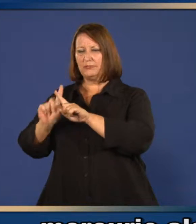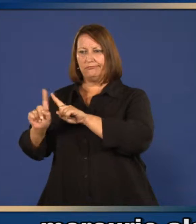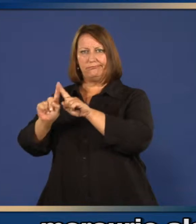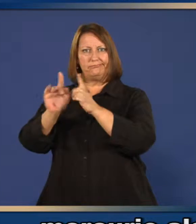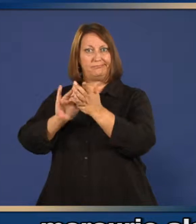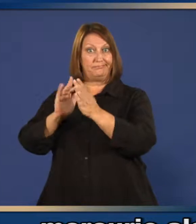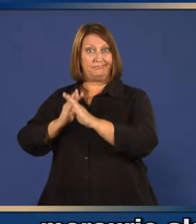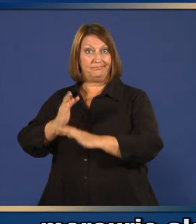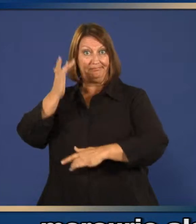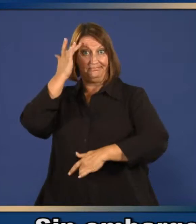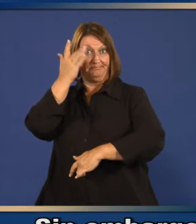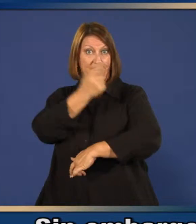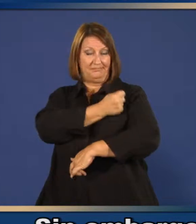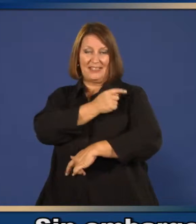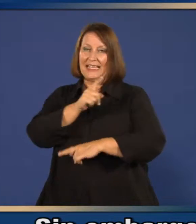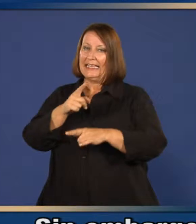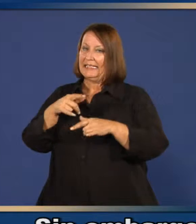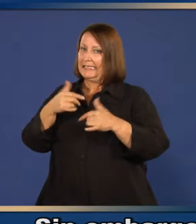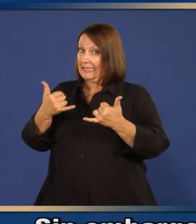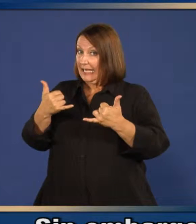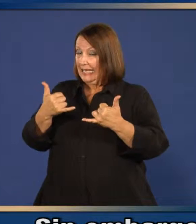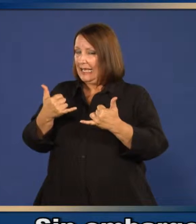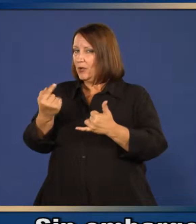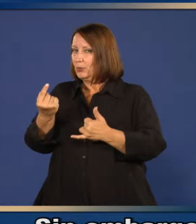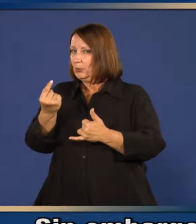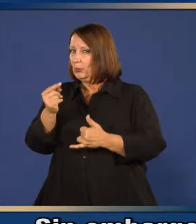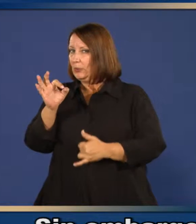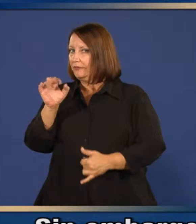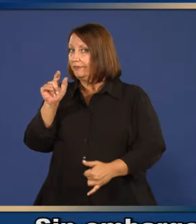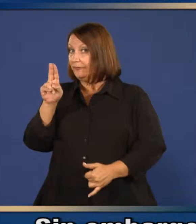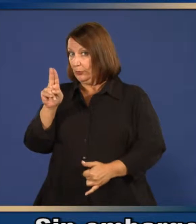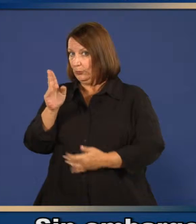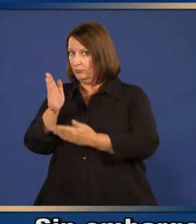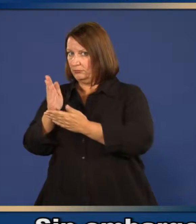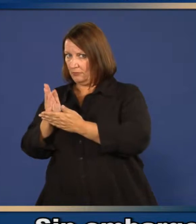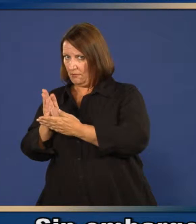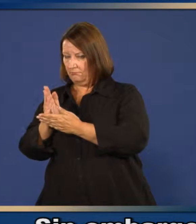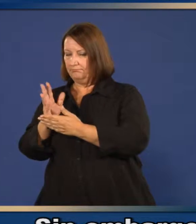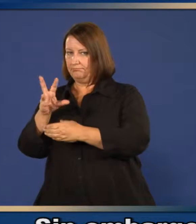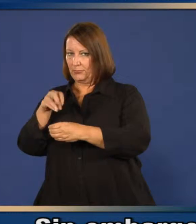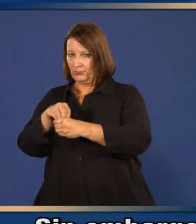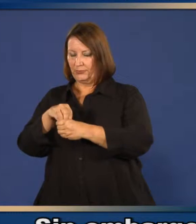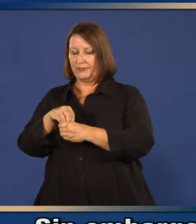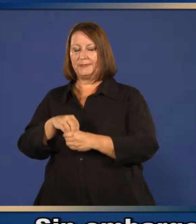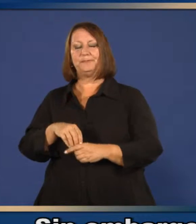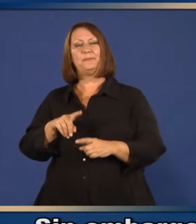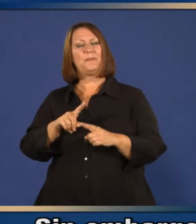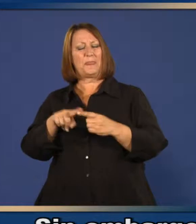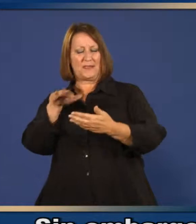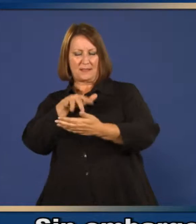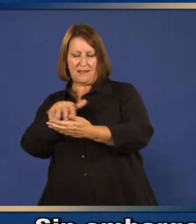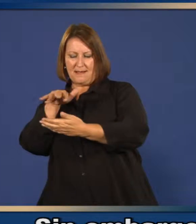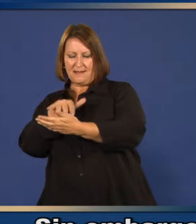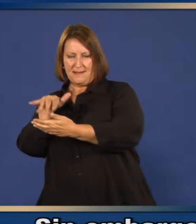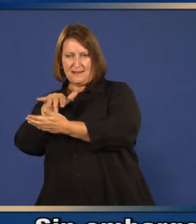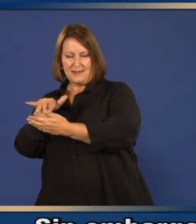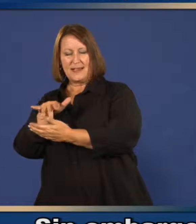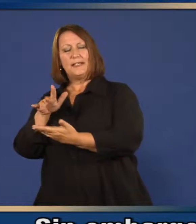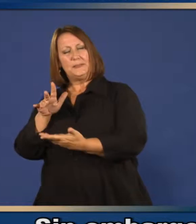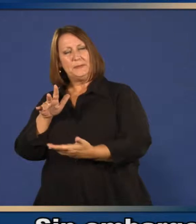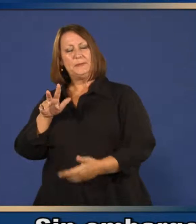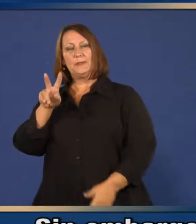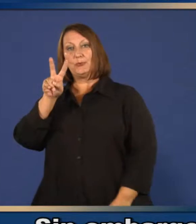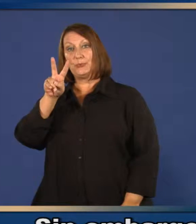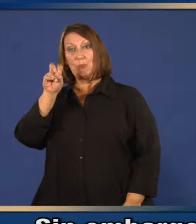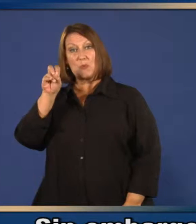contra la gripe. Sin embargo, desde 2001, año en que el timorosal se eliminó de las